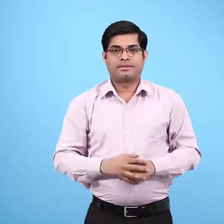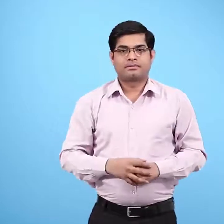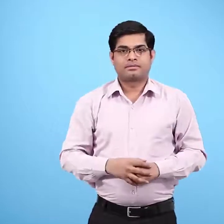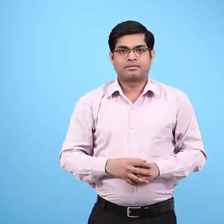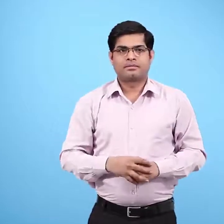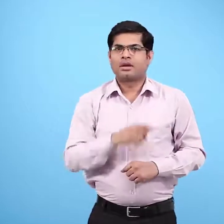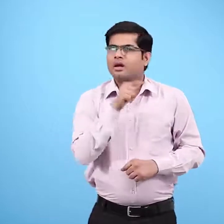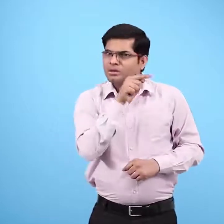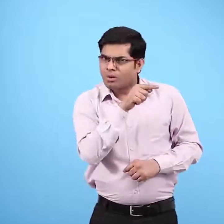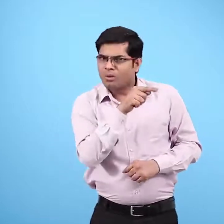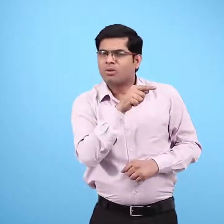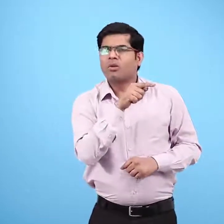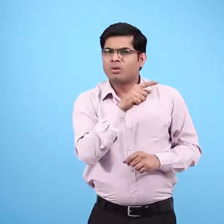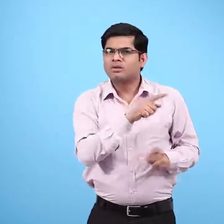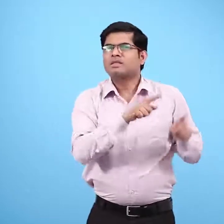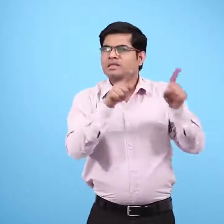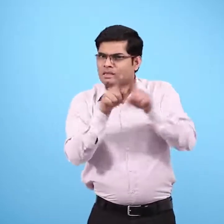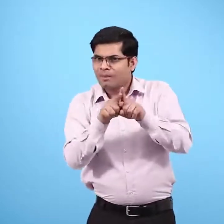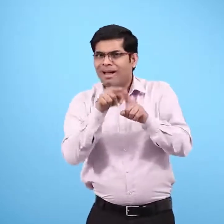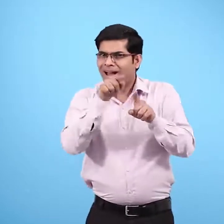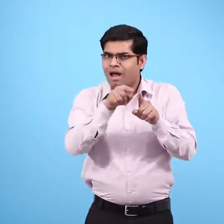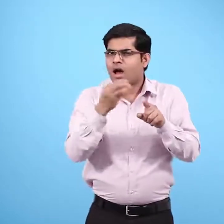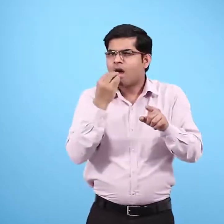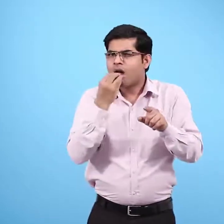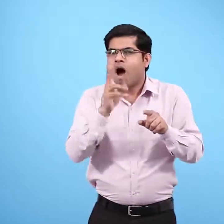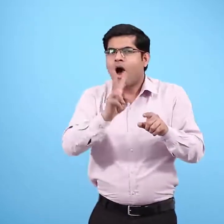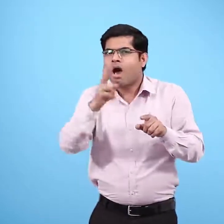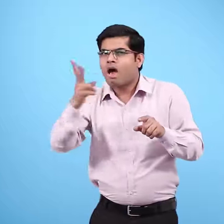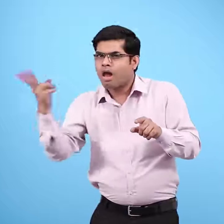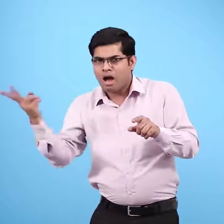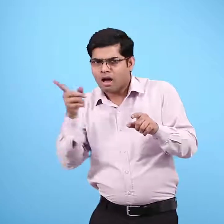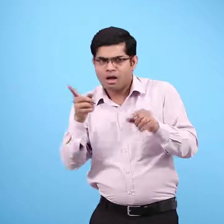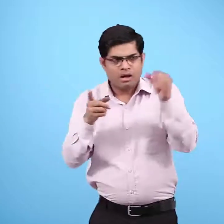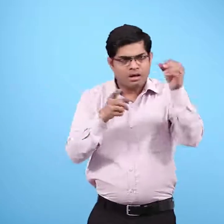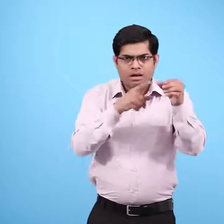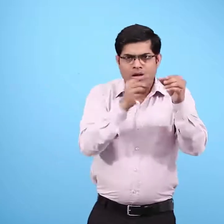फिर उन्होंने इसी तरह कुछ और भोजन पेट के पाचक रस में रखा